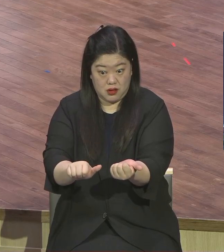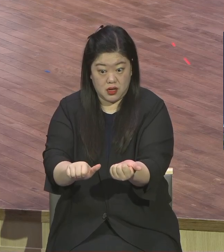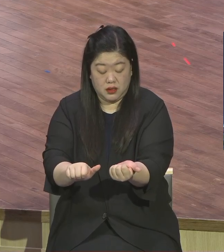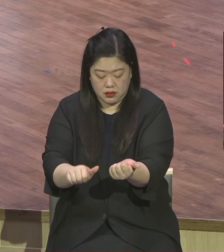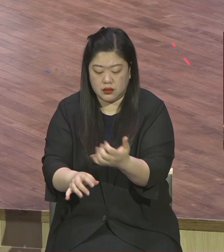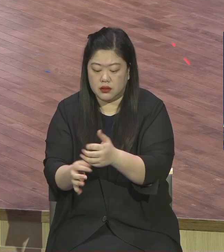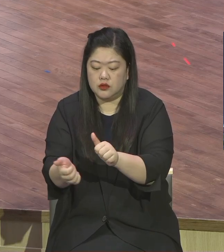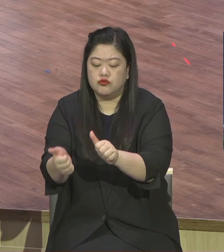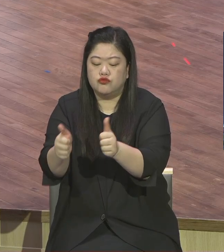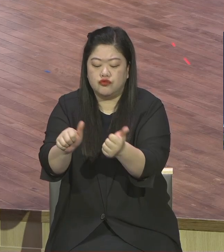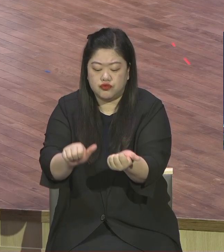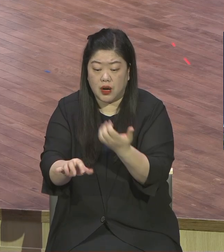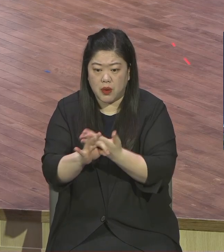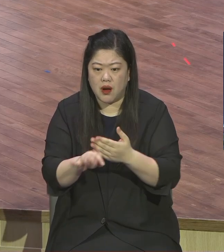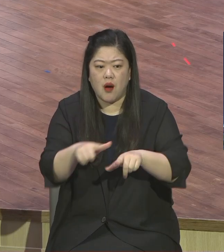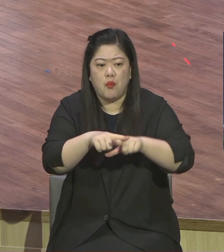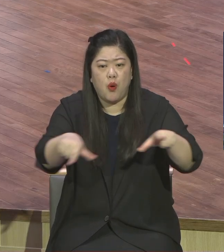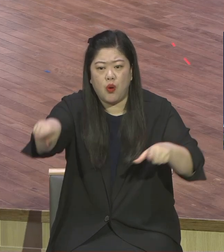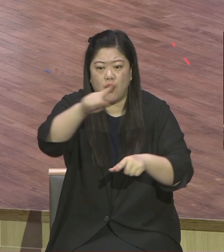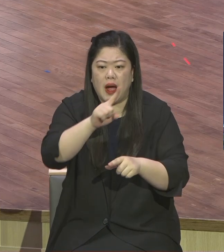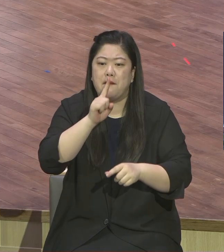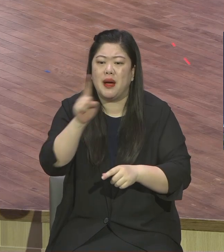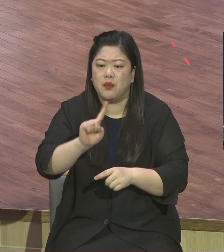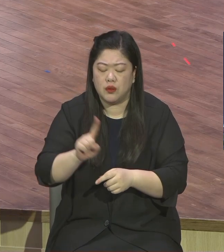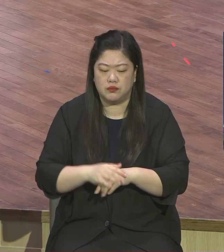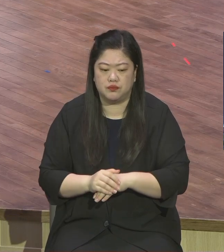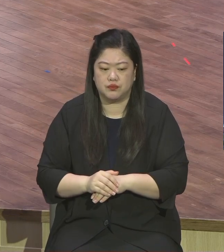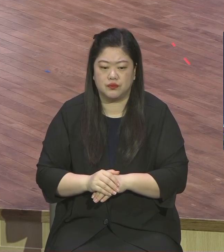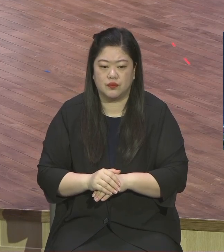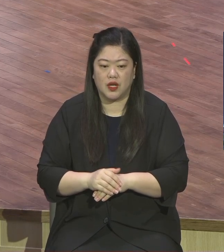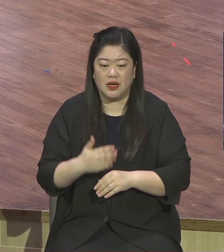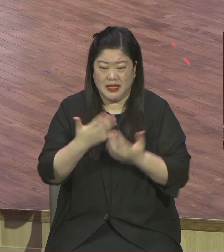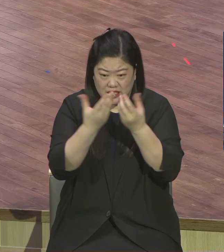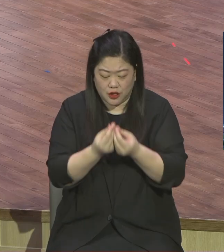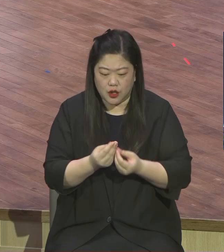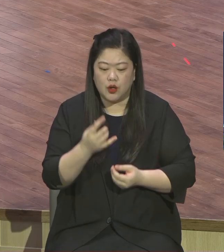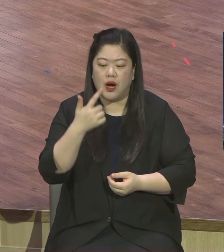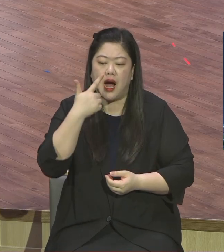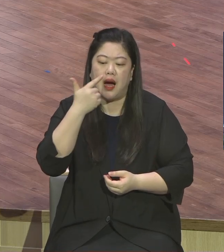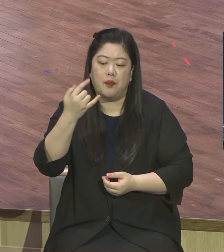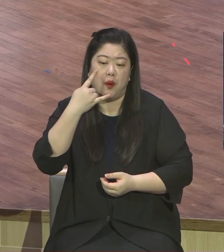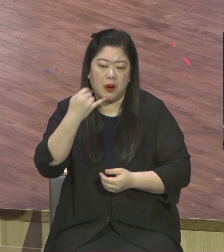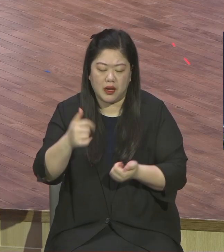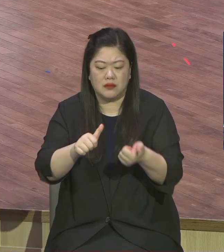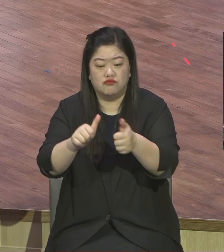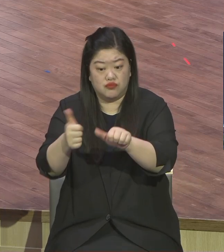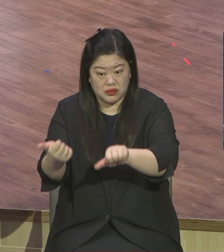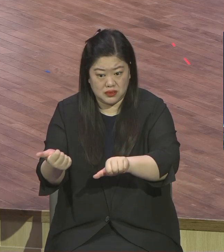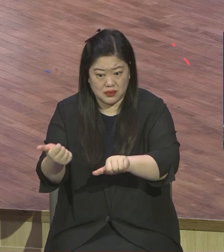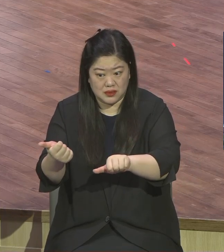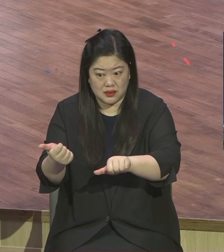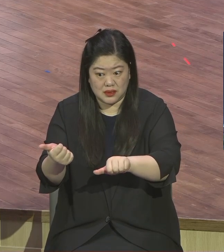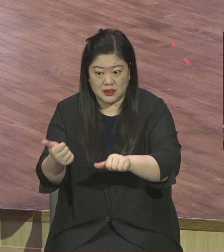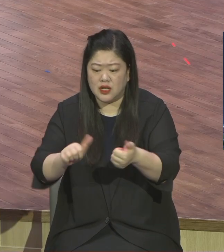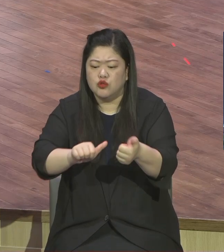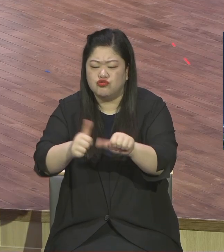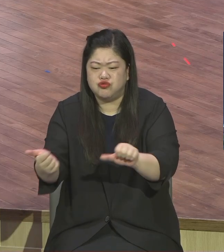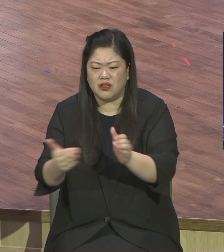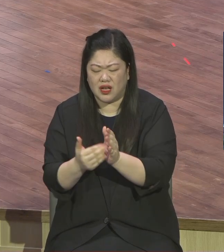부모님이 돌아 죽으면 어떻게 해요? 우리 아버지 어머니 죽었습니다. 그럽니까? 그걸 안 하죠. 아버님